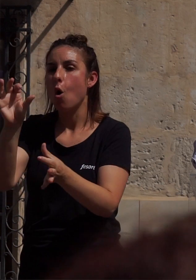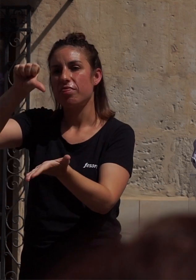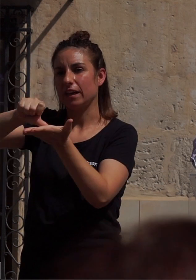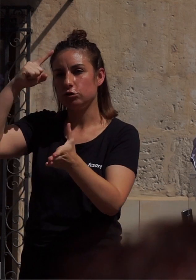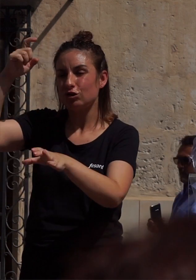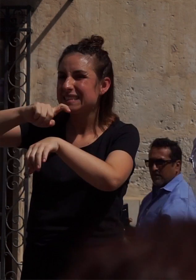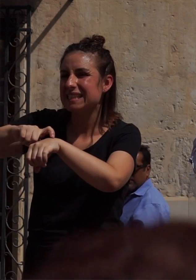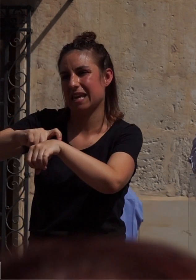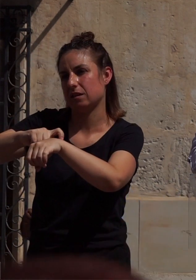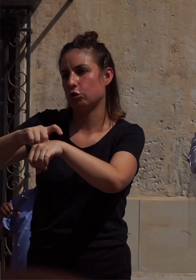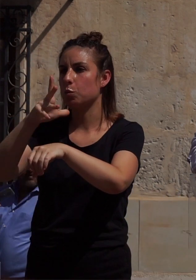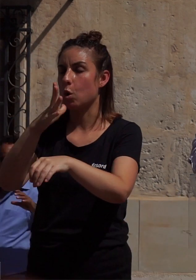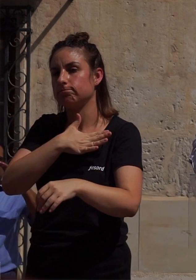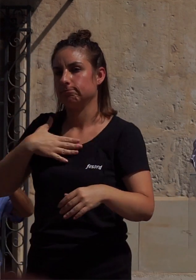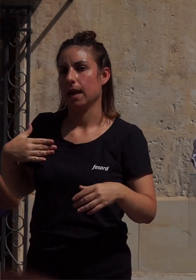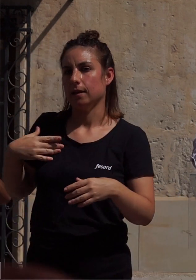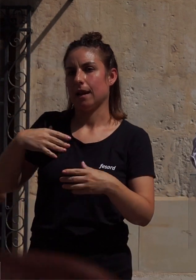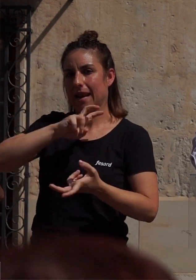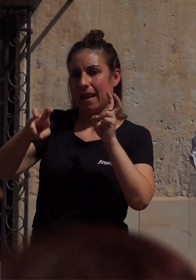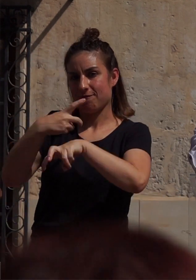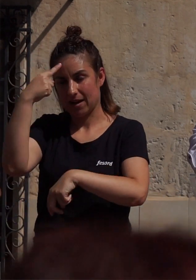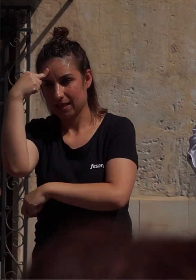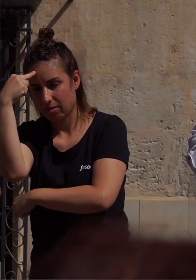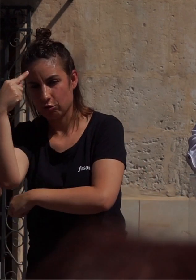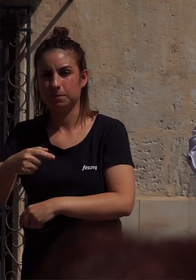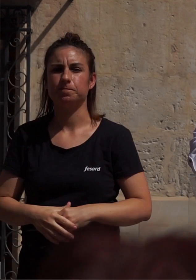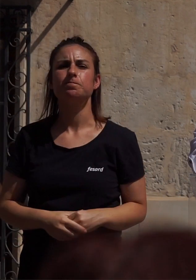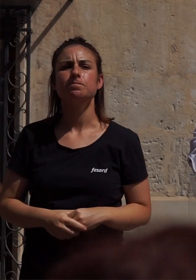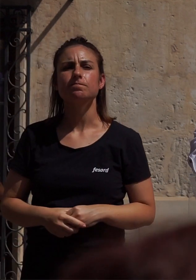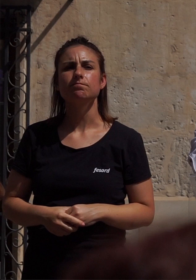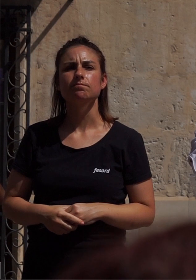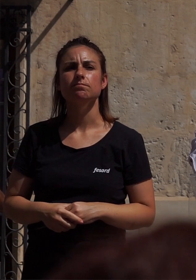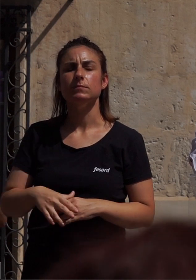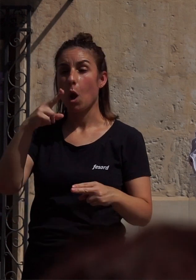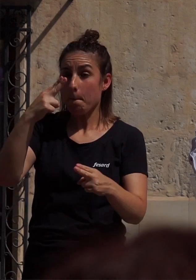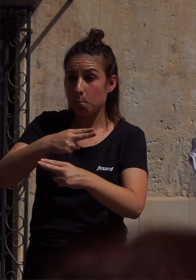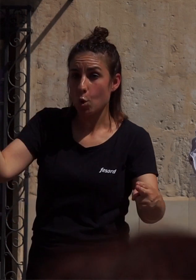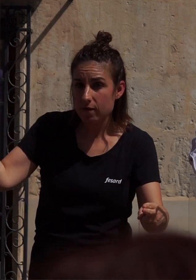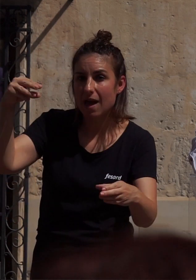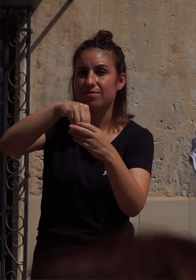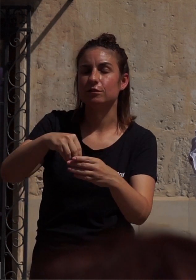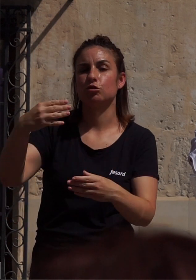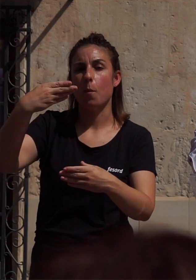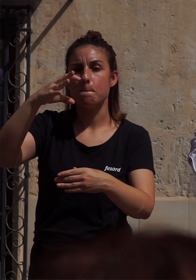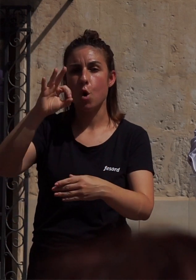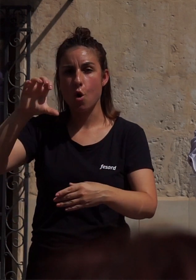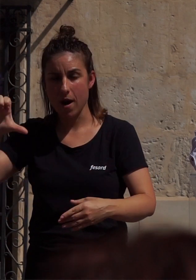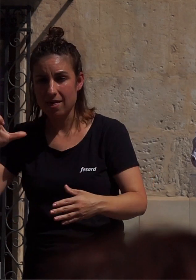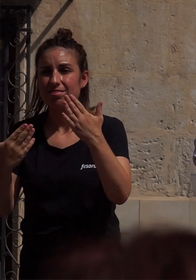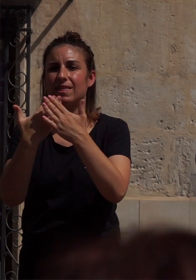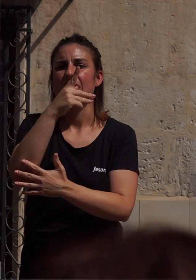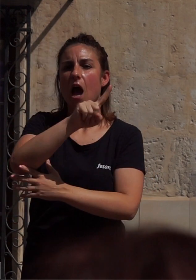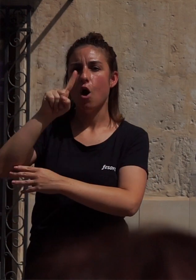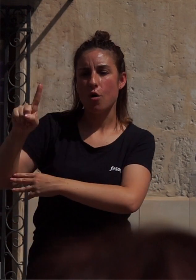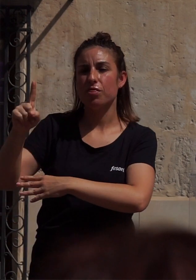psiquiátricos para su rehabilitación. Con su publicación en el BOE del 11 de enero